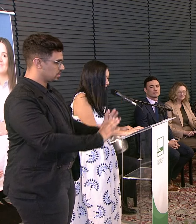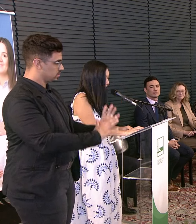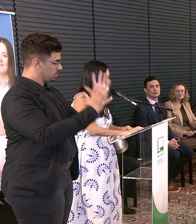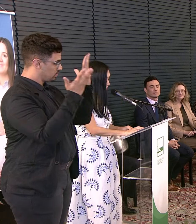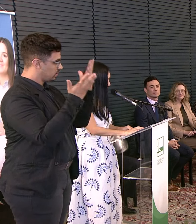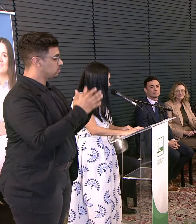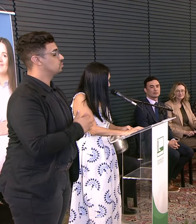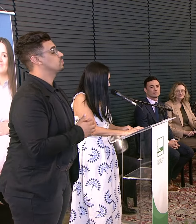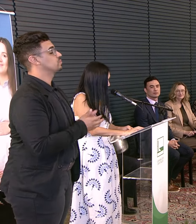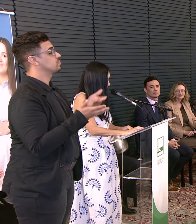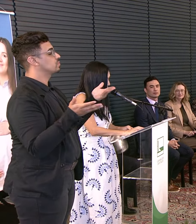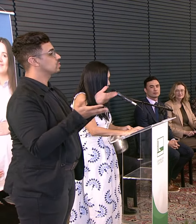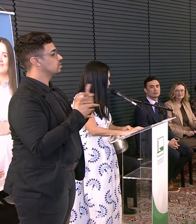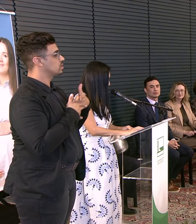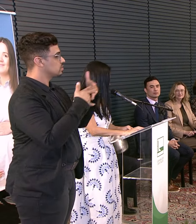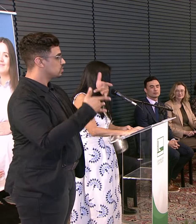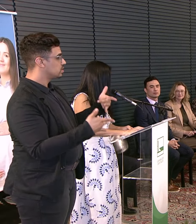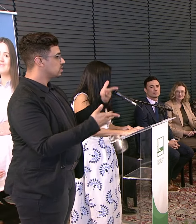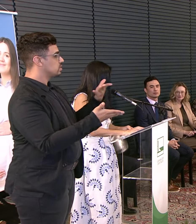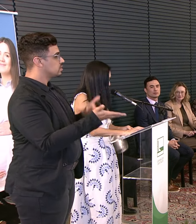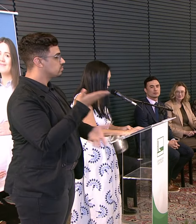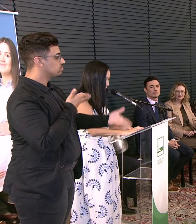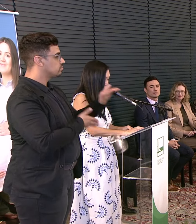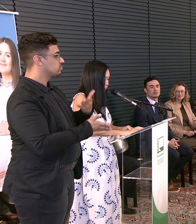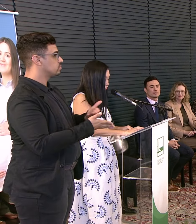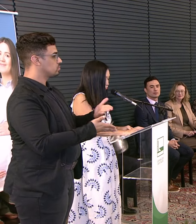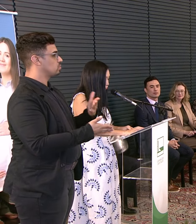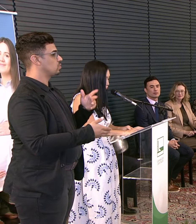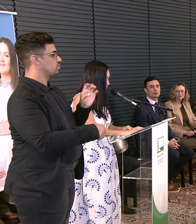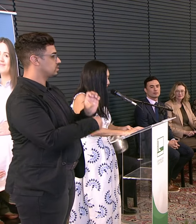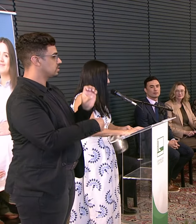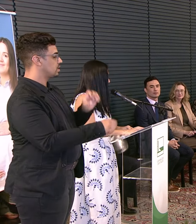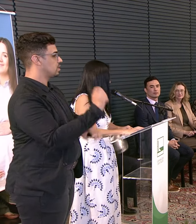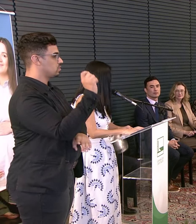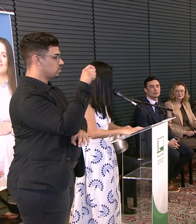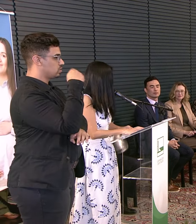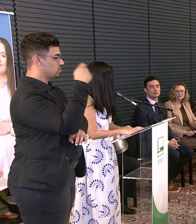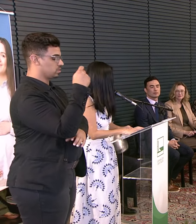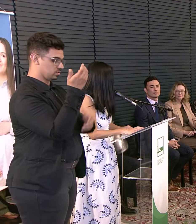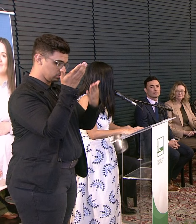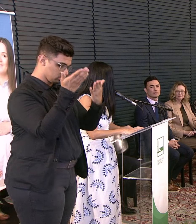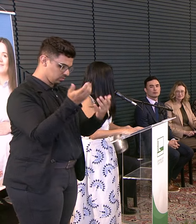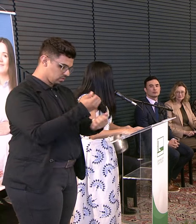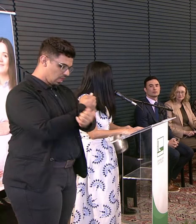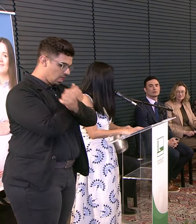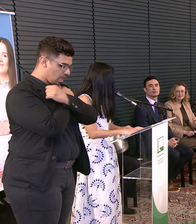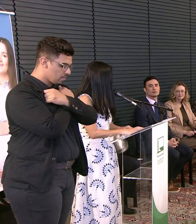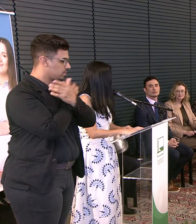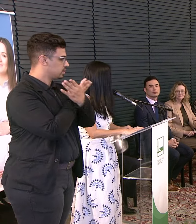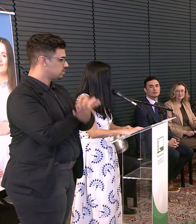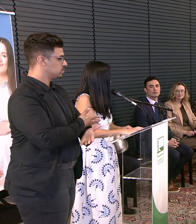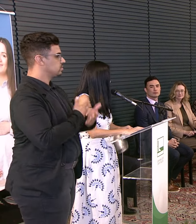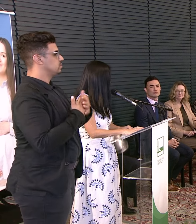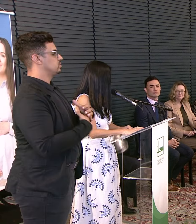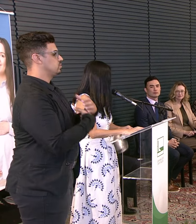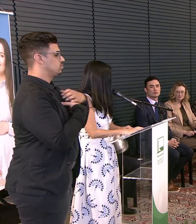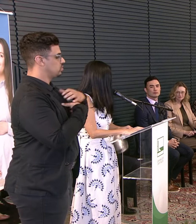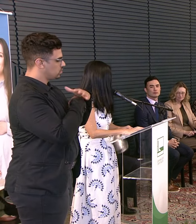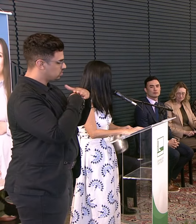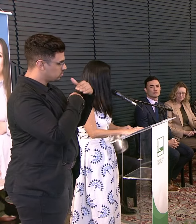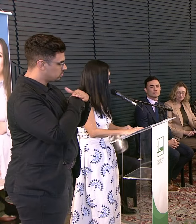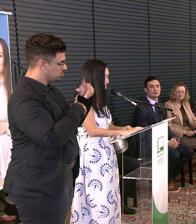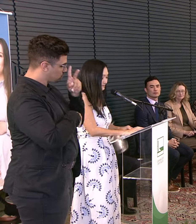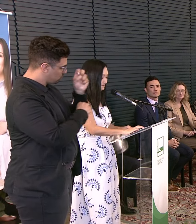E solidarizar A ela E ao povo Do seu estado Do Rio Grande do Sul Sinta-se abraçada Afetuosamente E